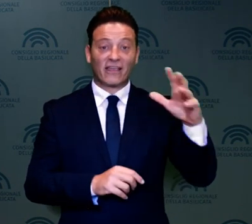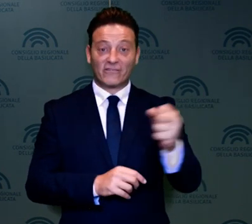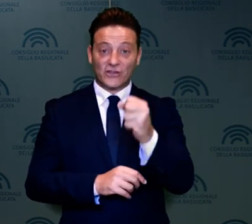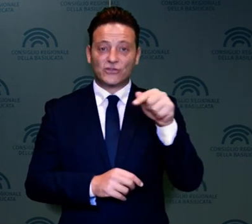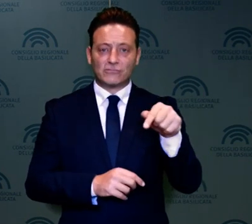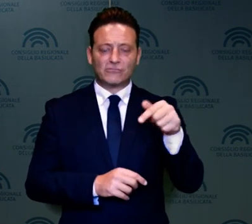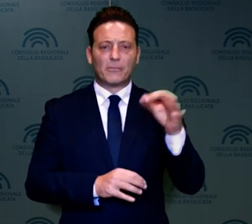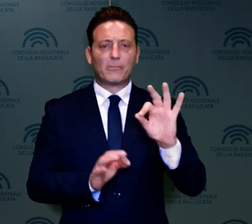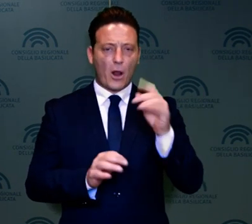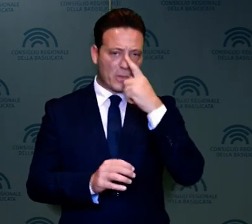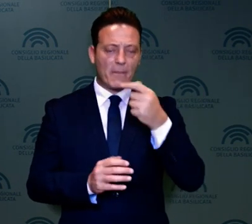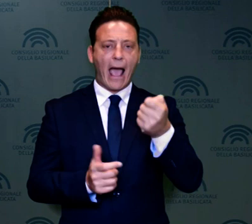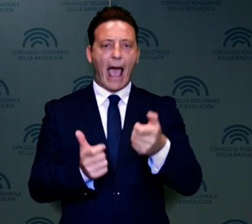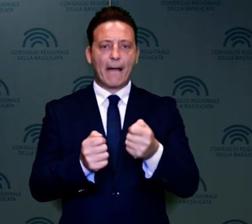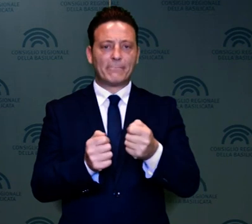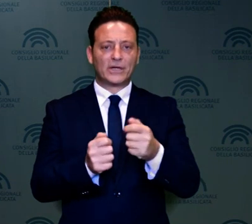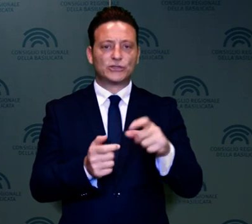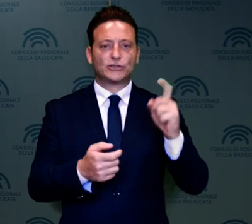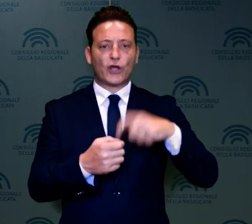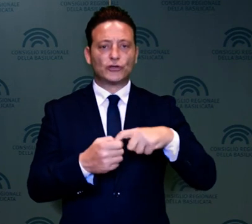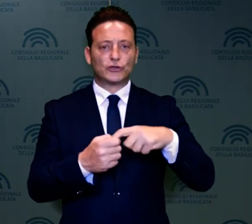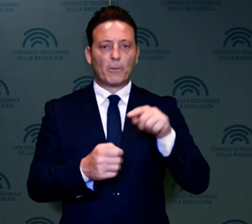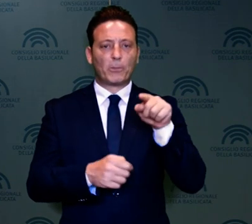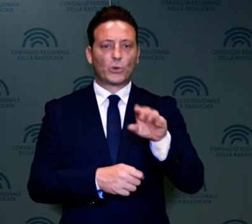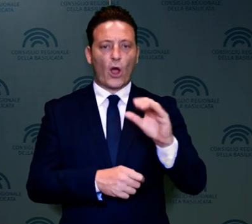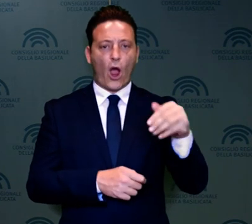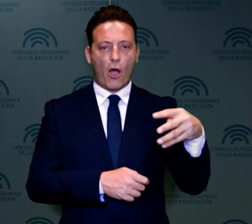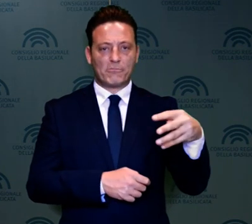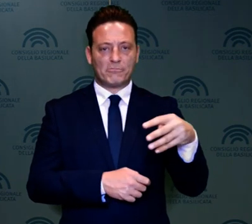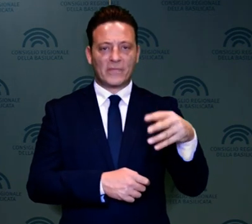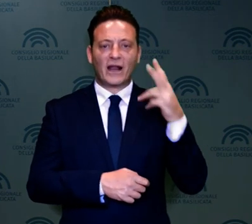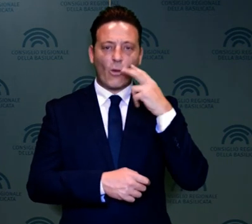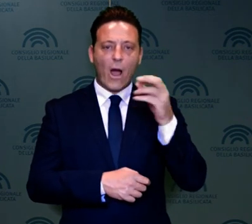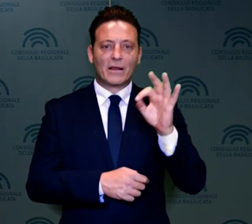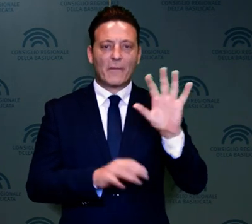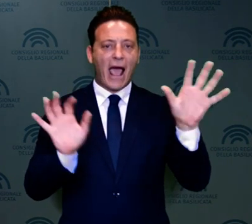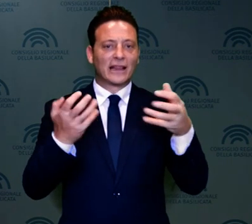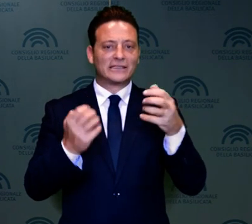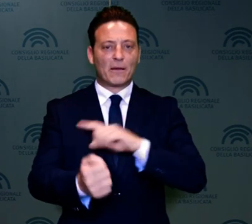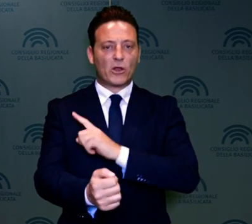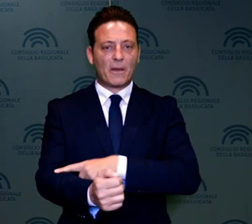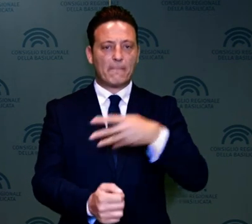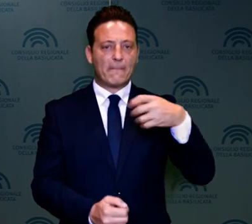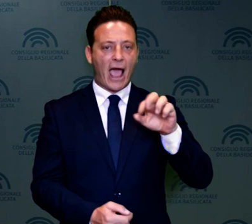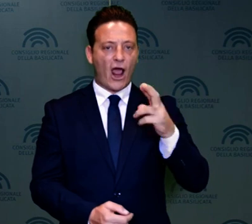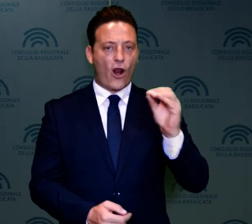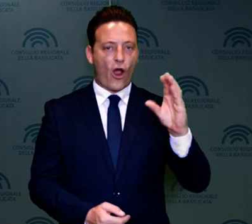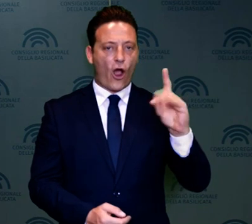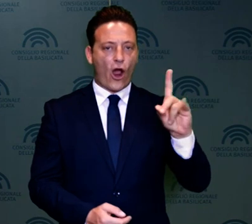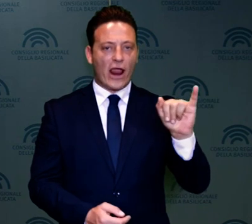verrà decretato sull'app Socios.com. Si tratta dell'artista potentino Marroccoli, meglio